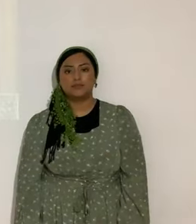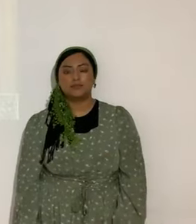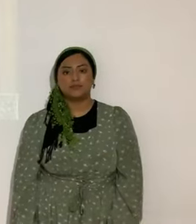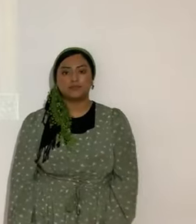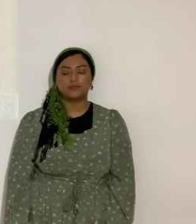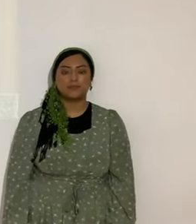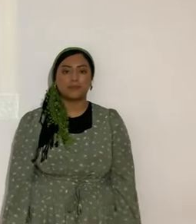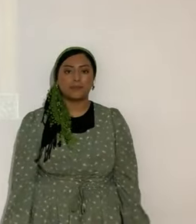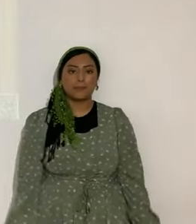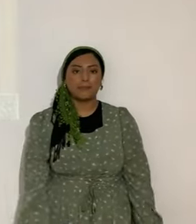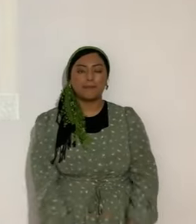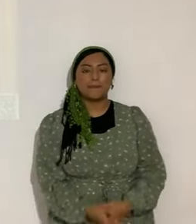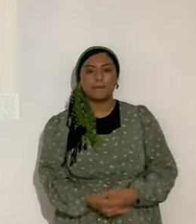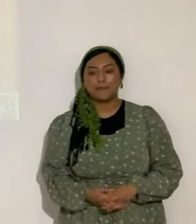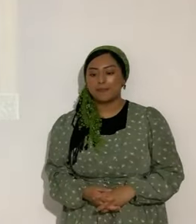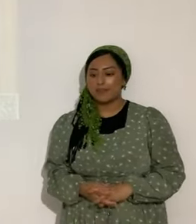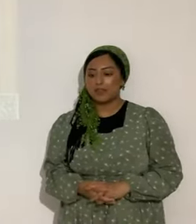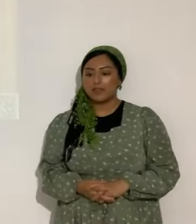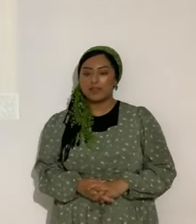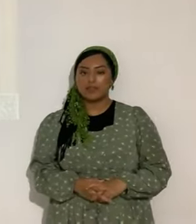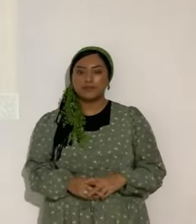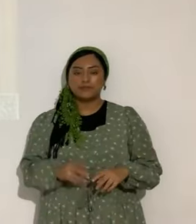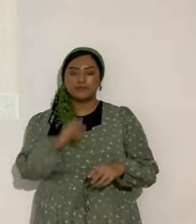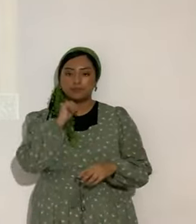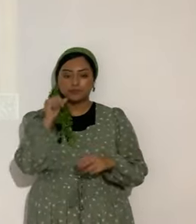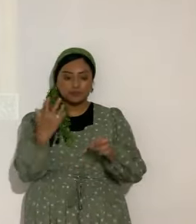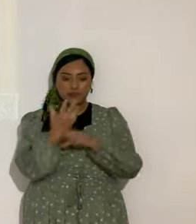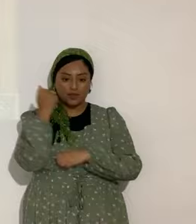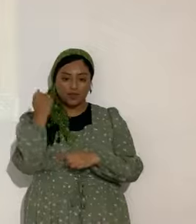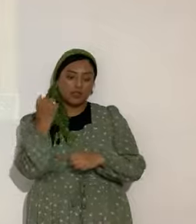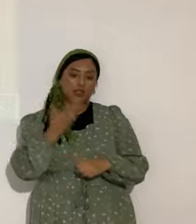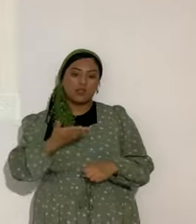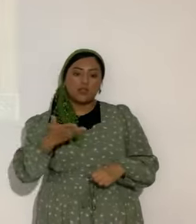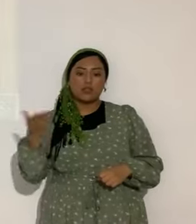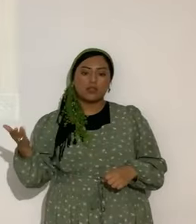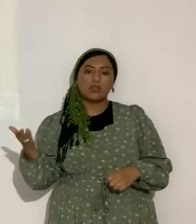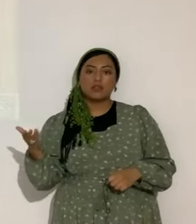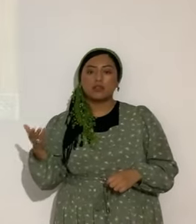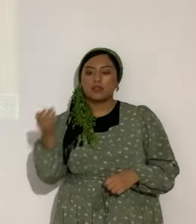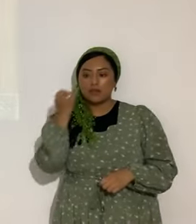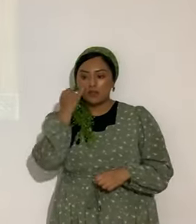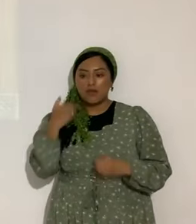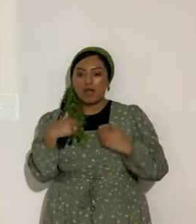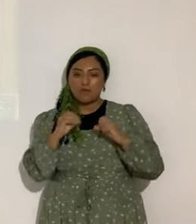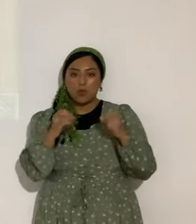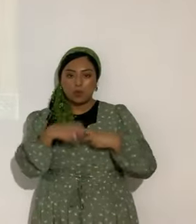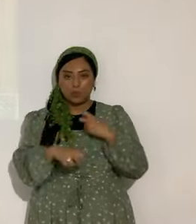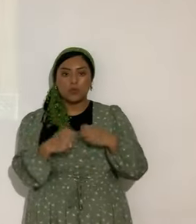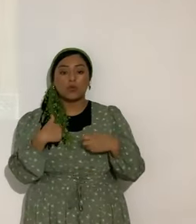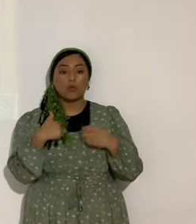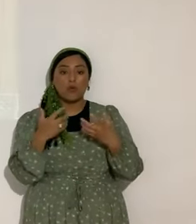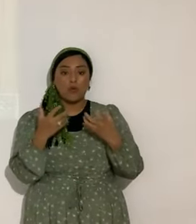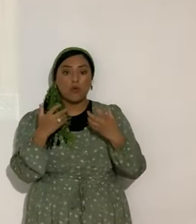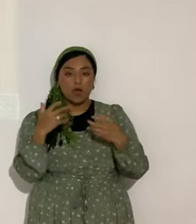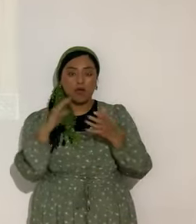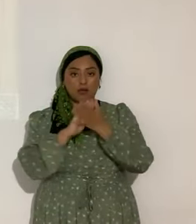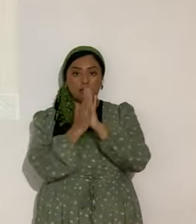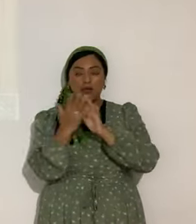hacer eso. Entonces. No se logran las cosas. Si no tenemos crisis. Ahora. Queremos ser victoriosos. Todo el tiempo.